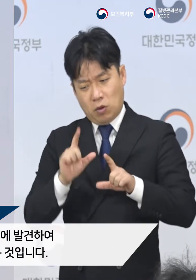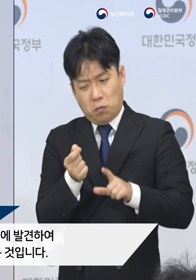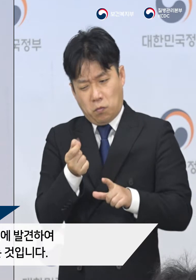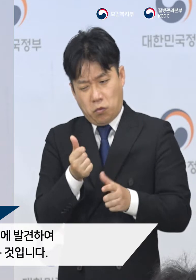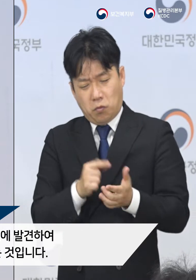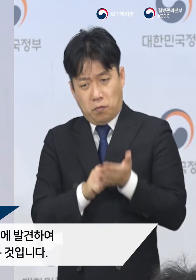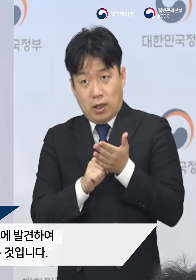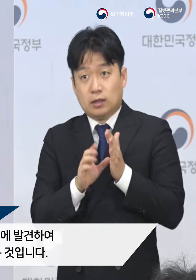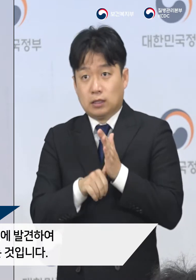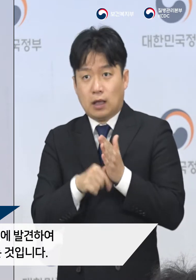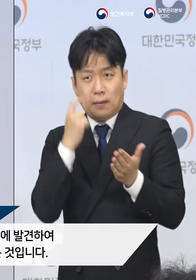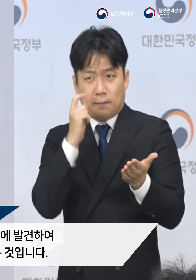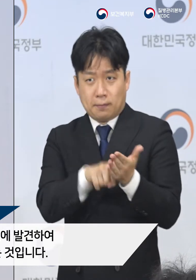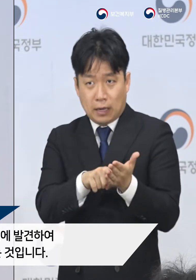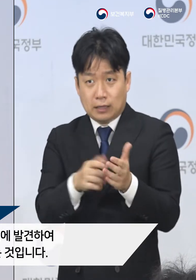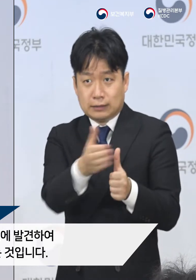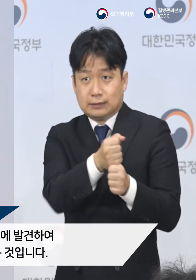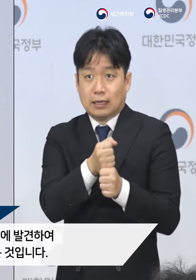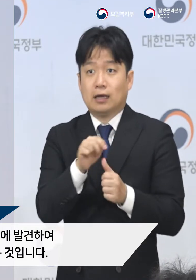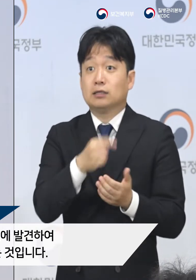환자를 차단하는 것입니다.